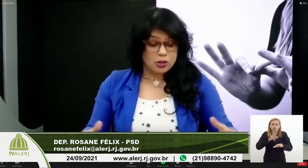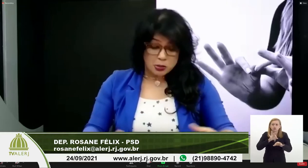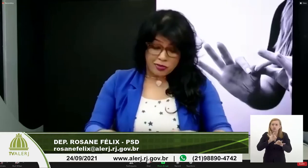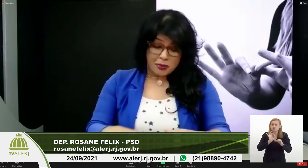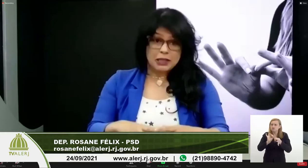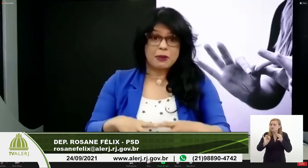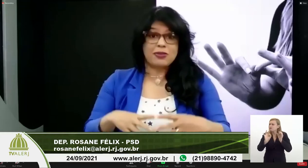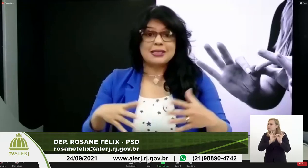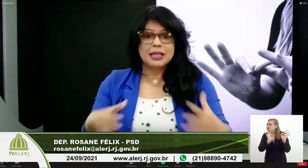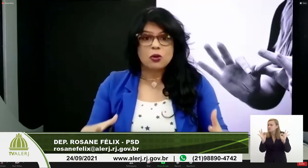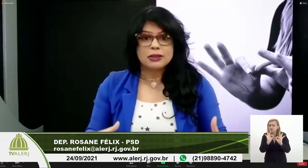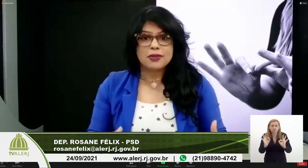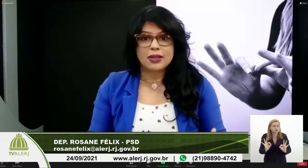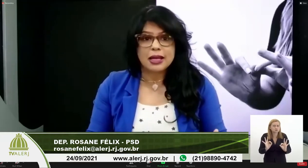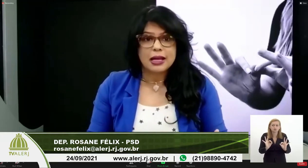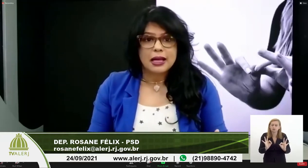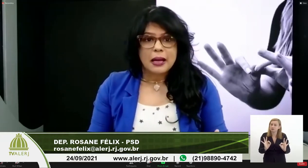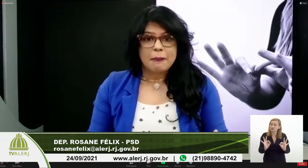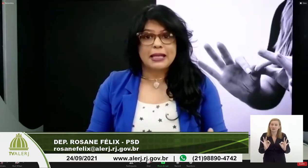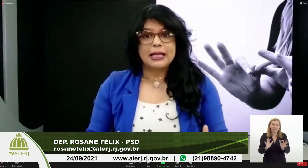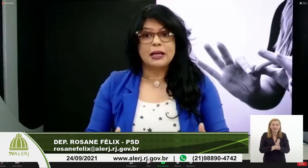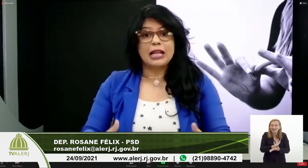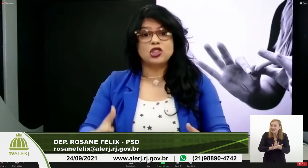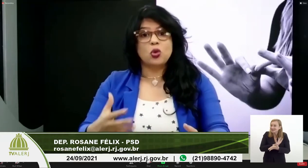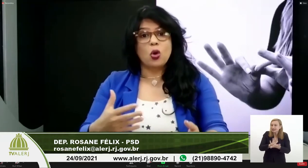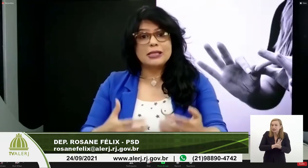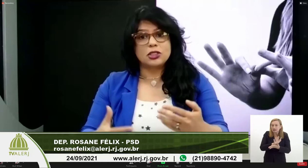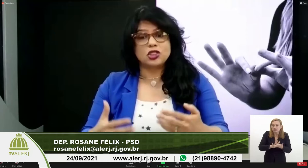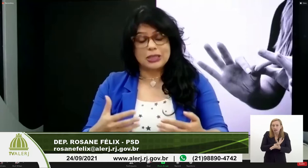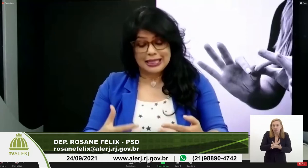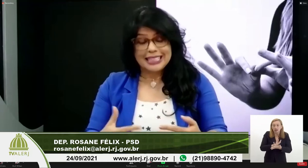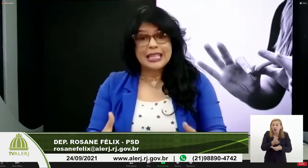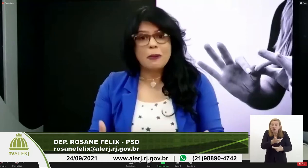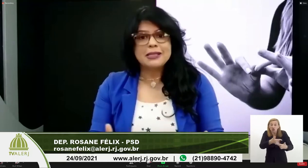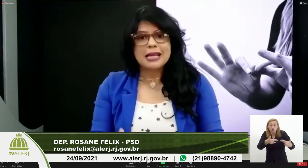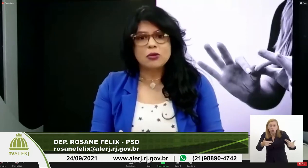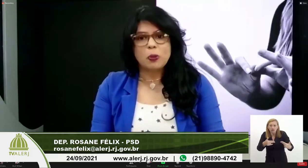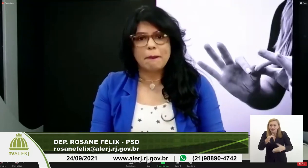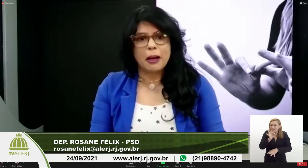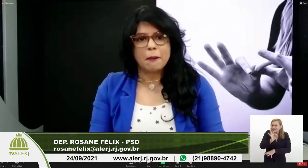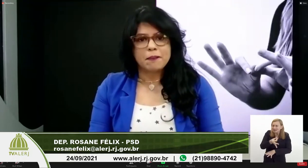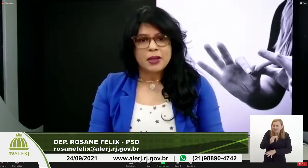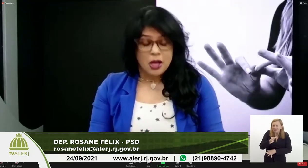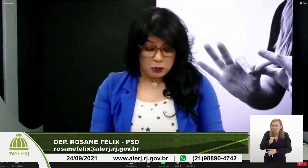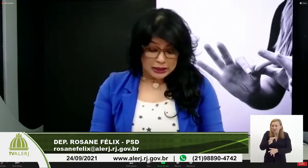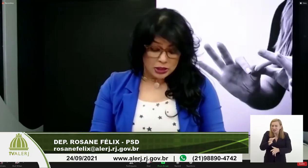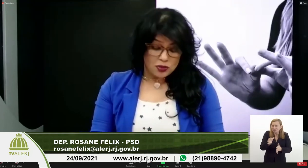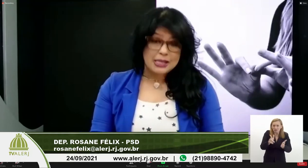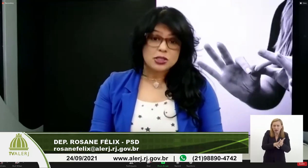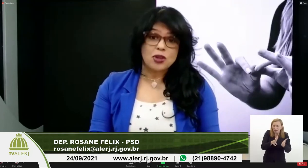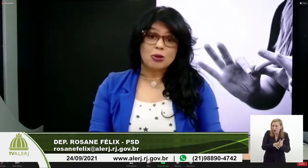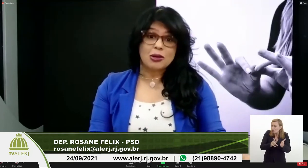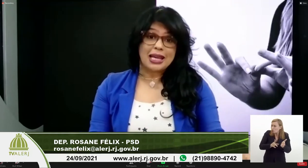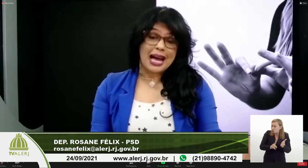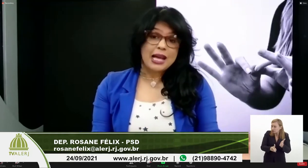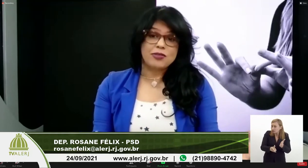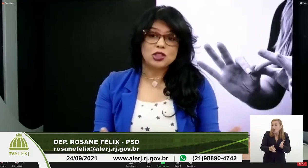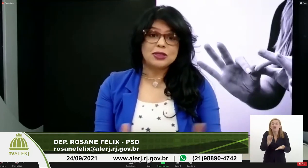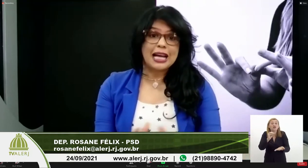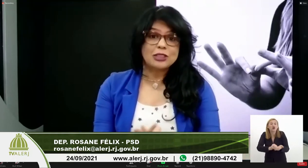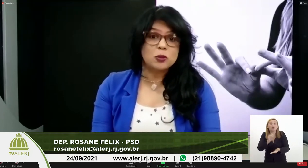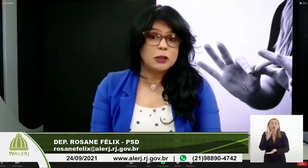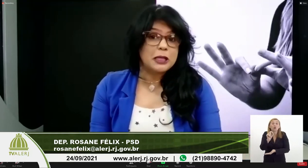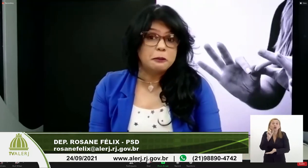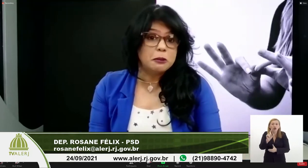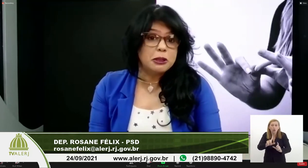nada, não se movimenta para fazer acontecer, para que as coisas literalmente saiam do papel. Muitas das vezes falta o quê? A